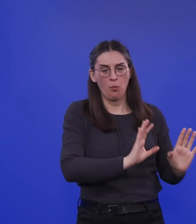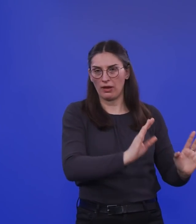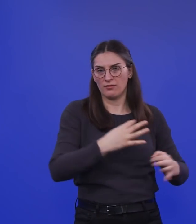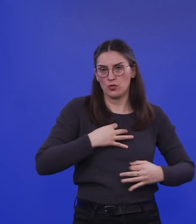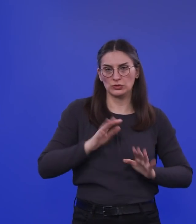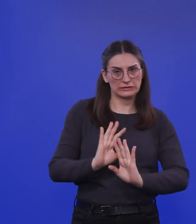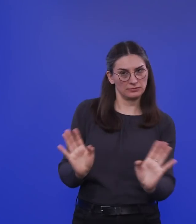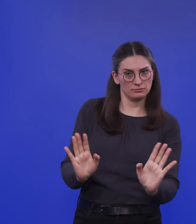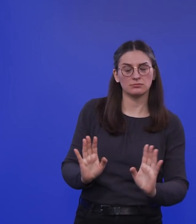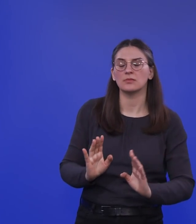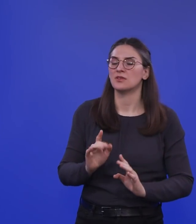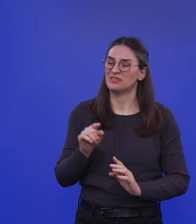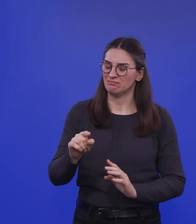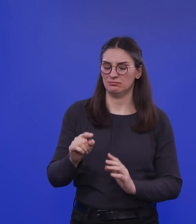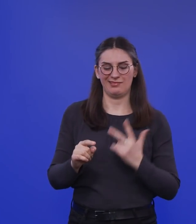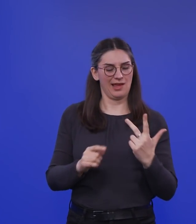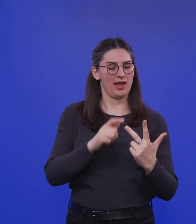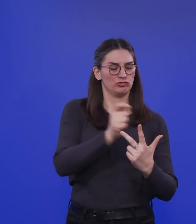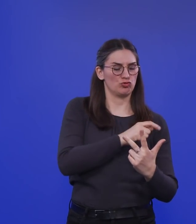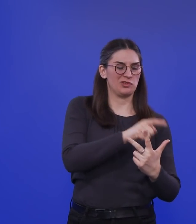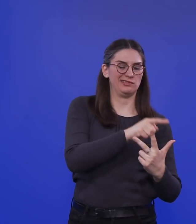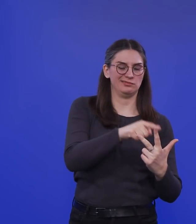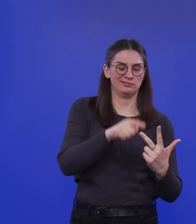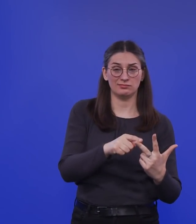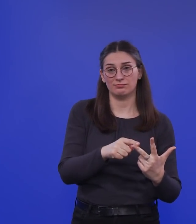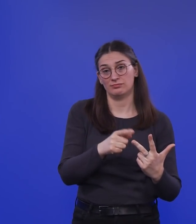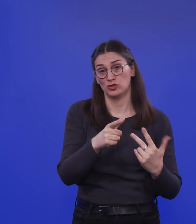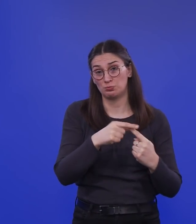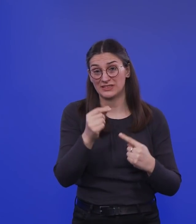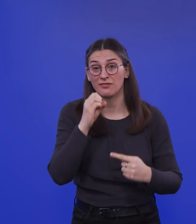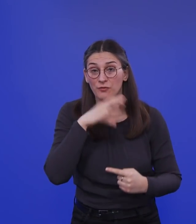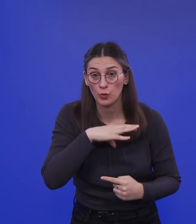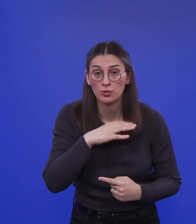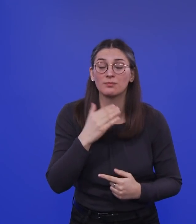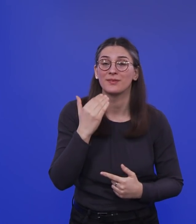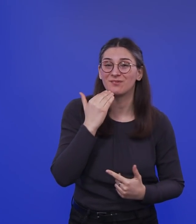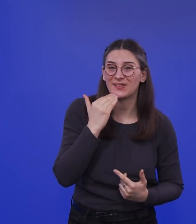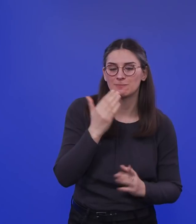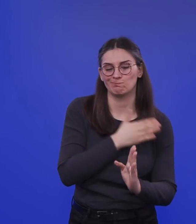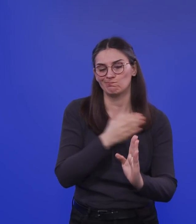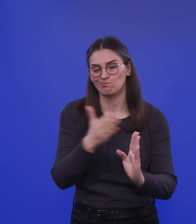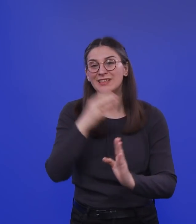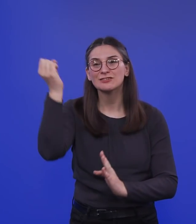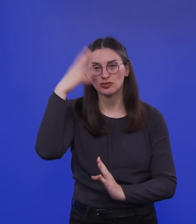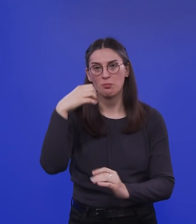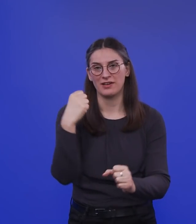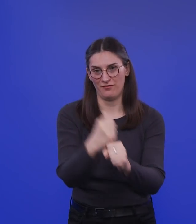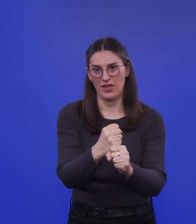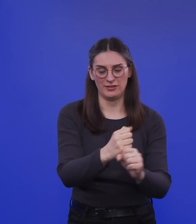Sondern es gibt eben diese drei Studien. Und die frühesten davon werden wahrscheinlich im Sommer fertig werden. Also vorher wird man